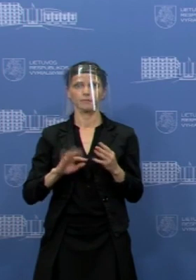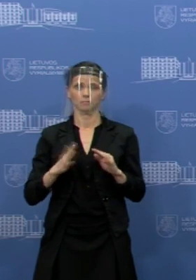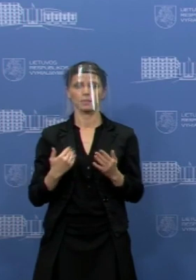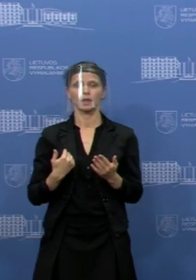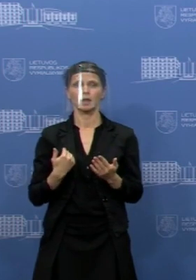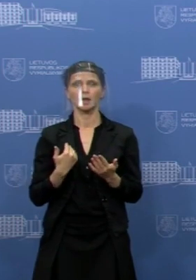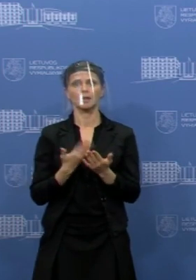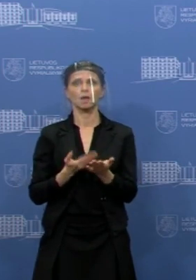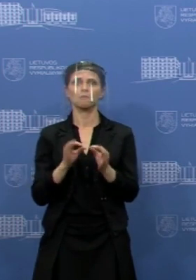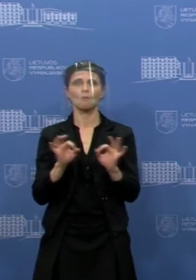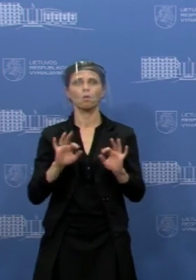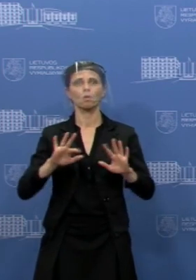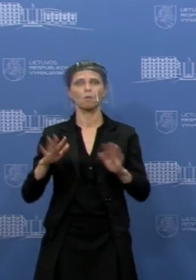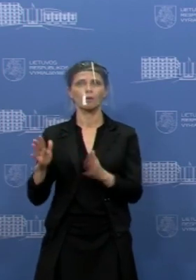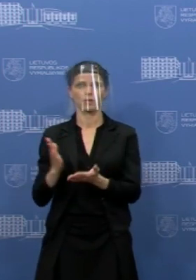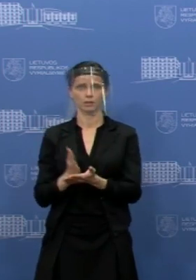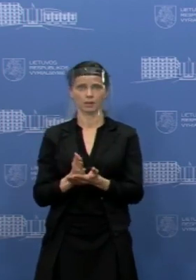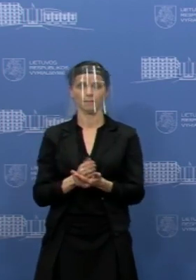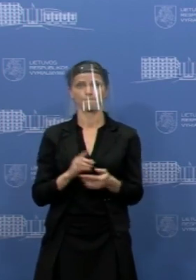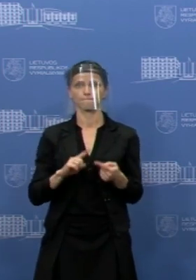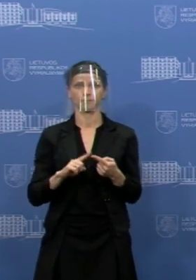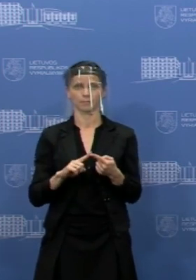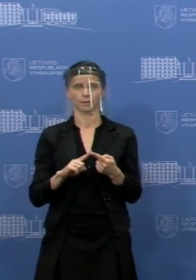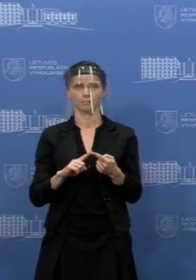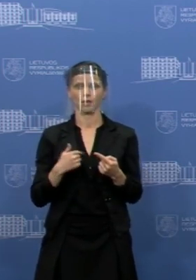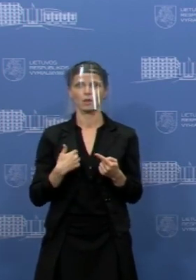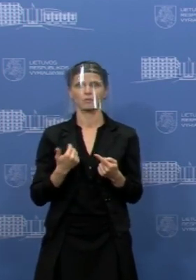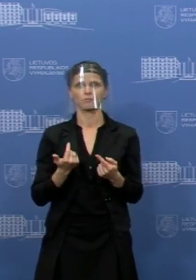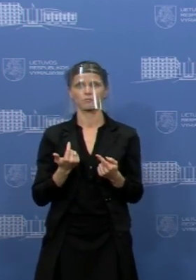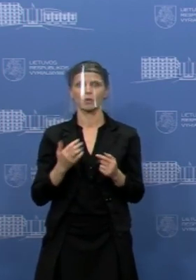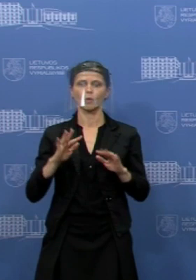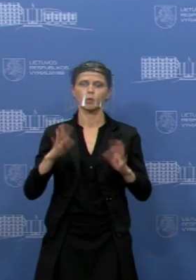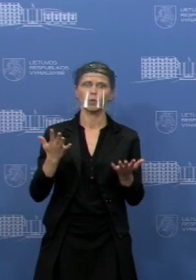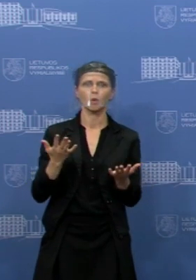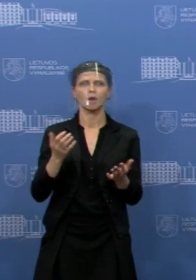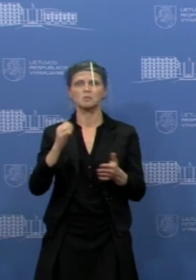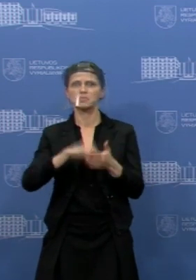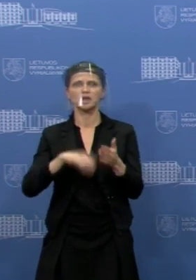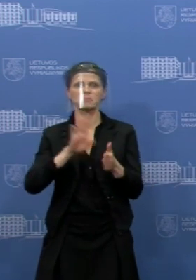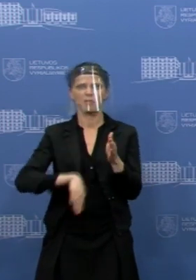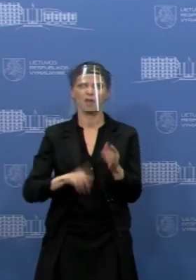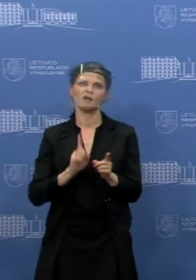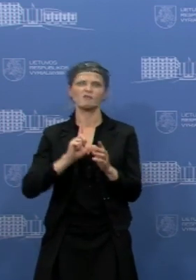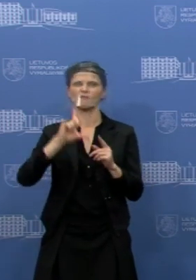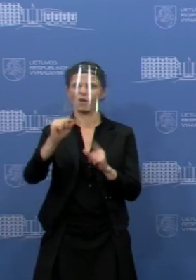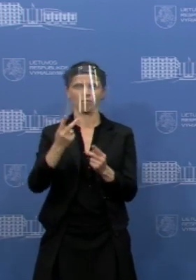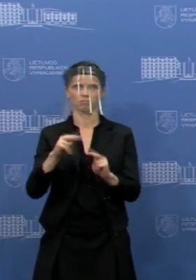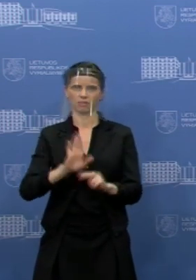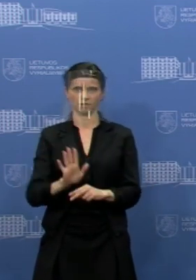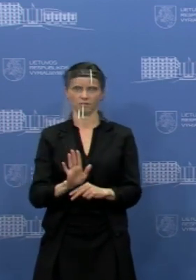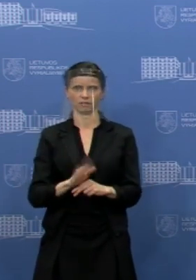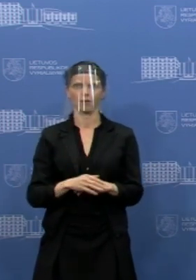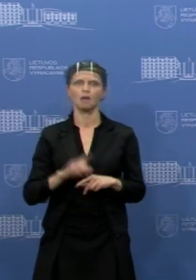rekomendacijų paskelbtą. pirmiausia, riboti įdėjimą dėl nebūtinų priežasčių, apsiribojant